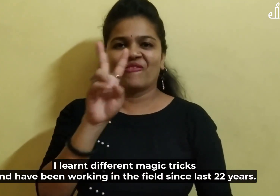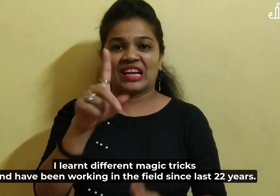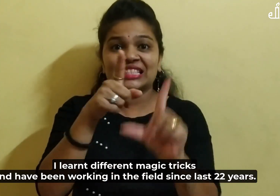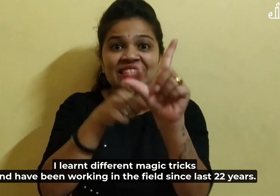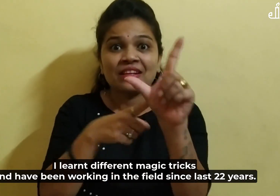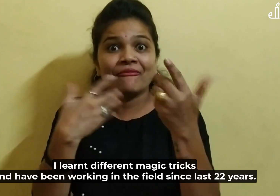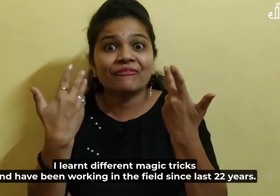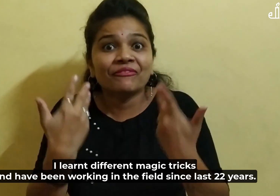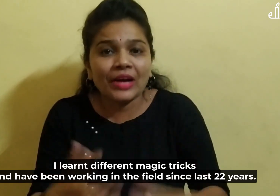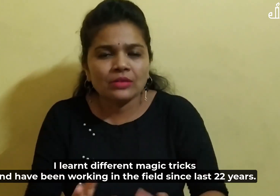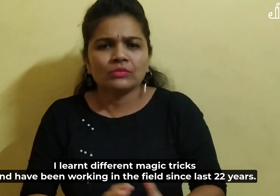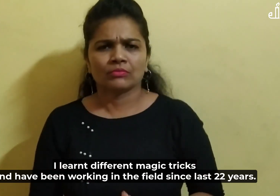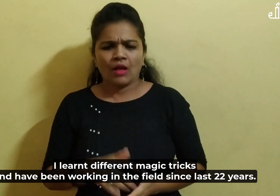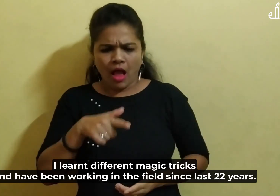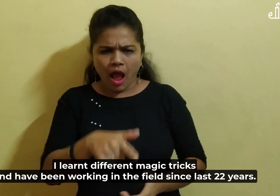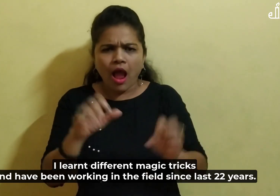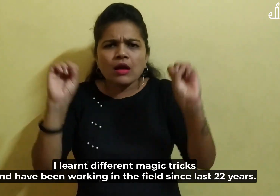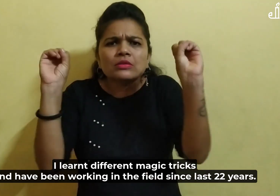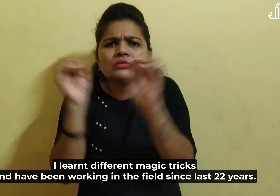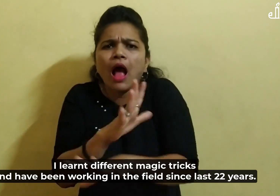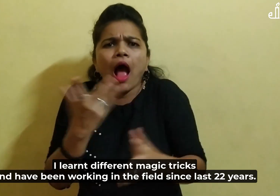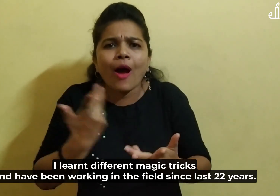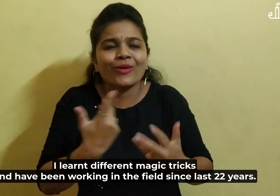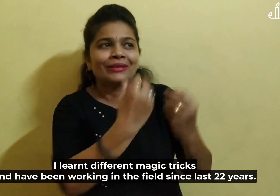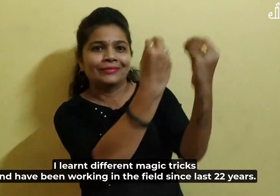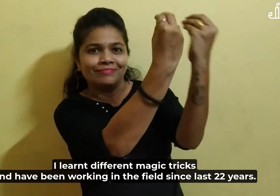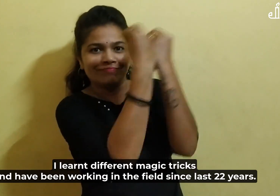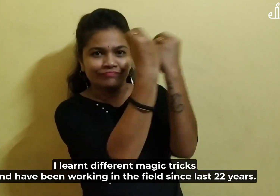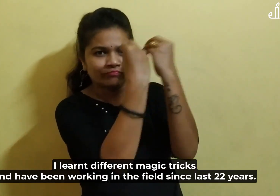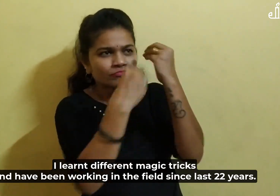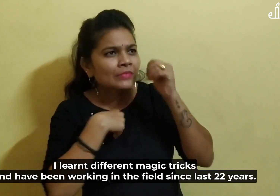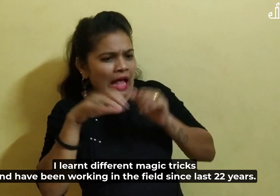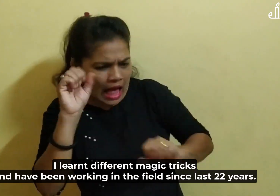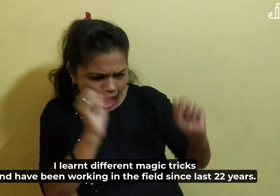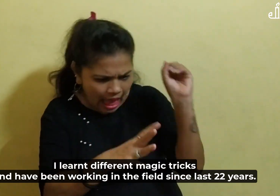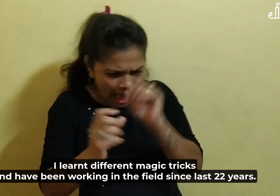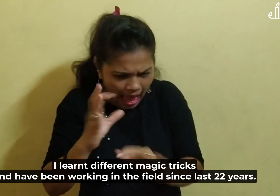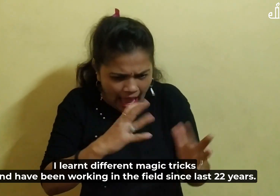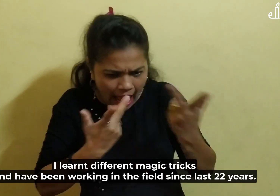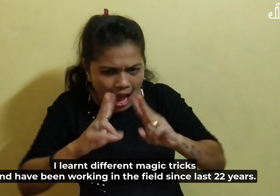और पिछले 22 साल से इस शेत्र में काम कर रही हूँ